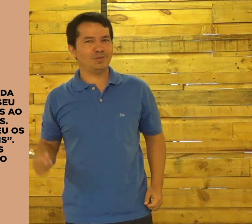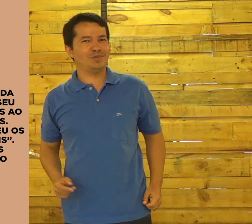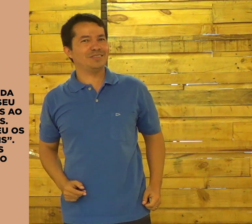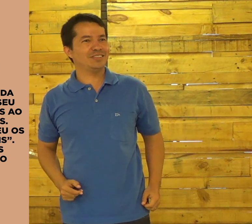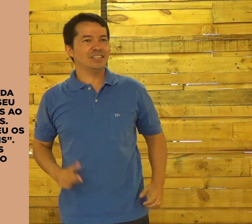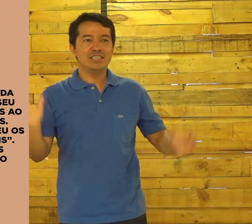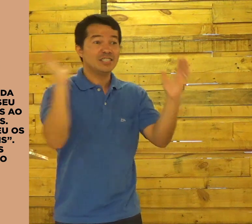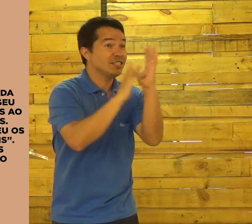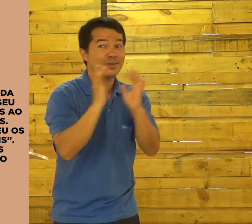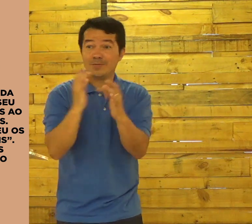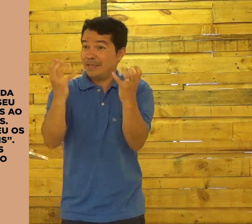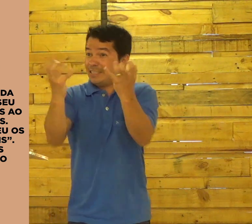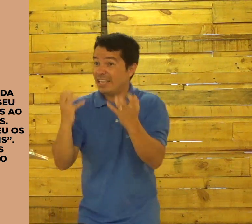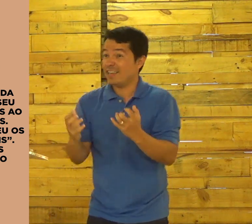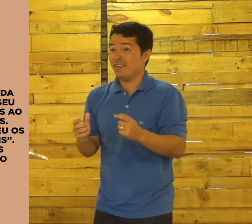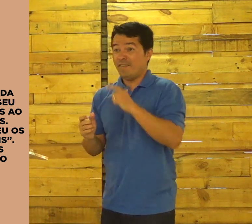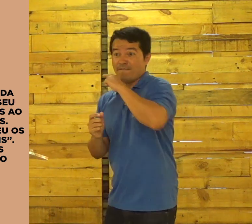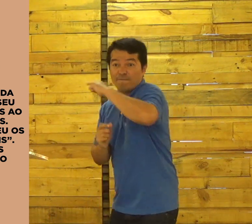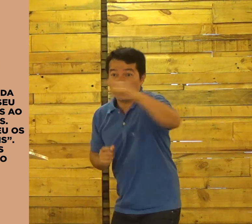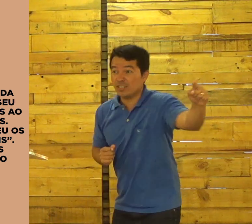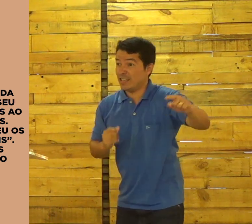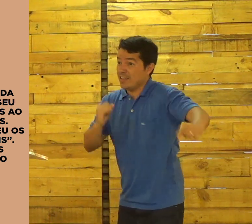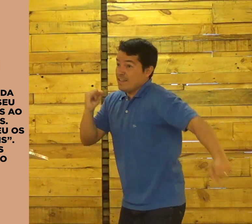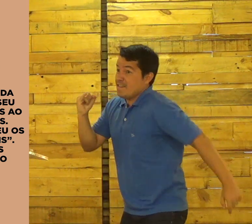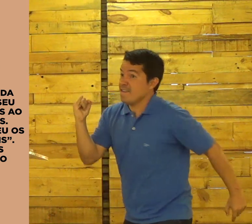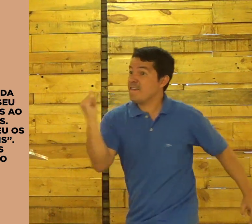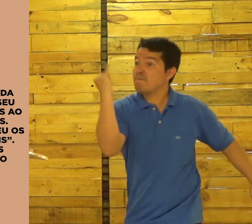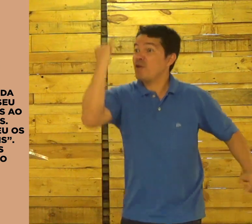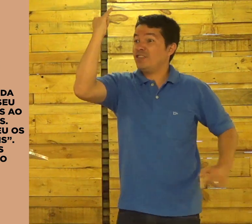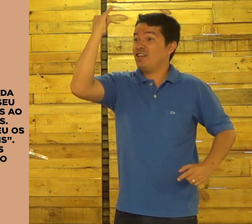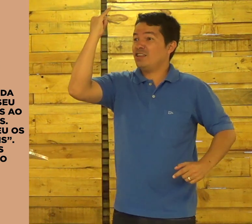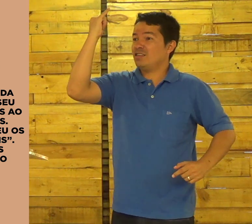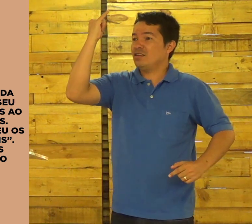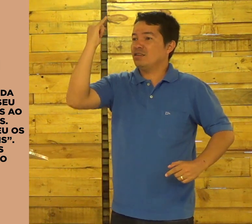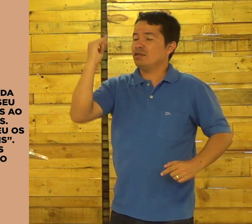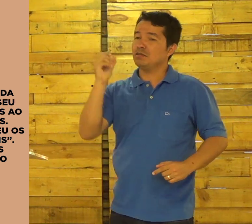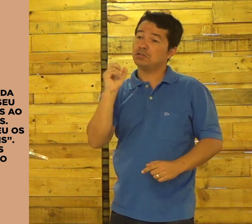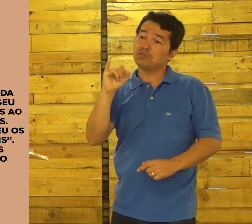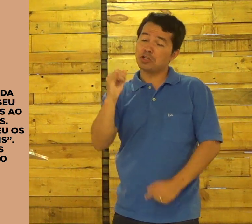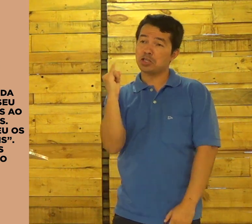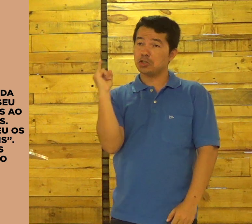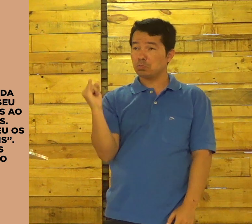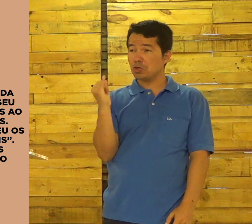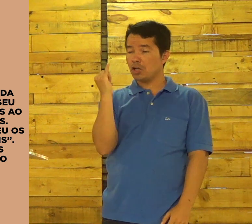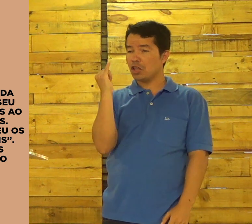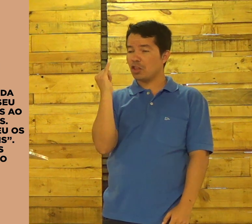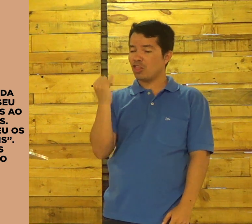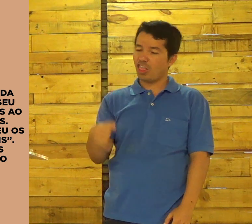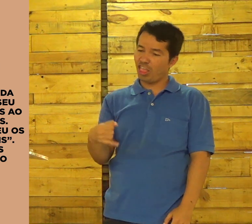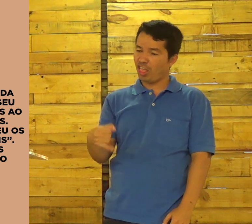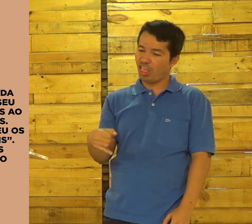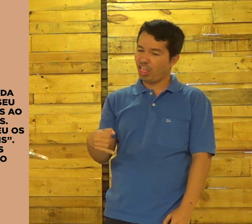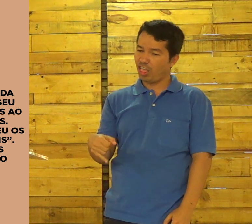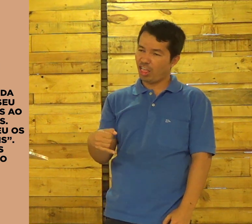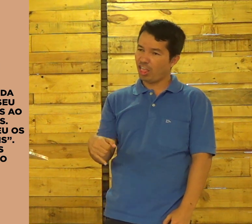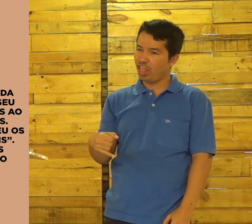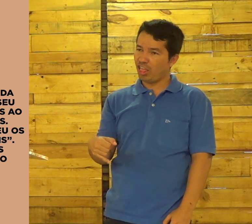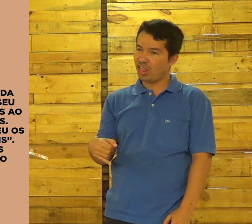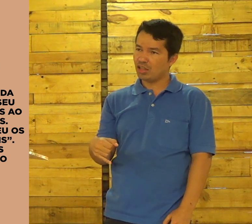um de vocês. Jesus quer te mostrar que você é importante. Fazer